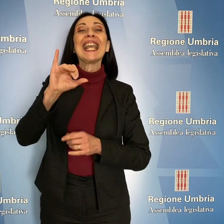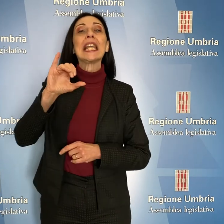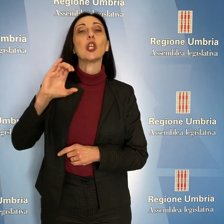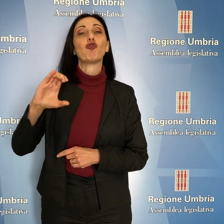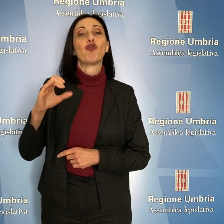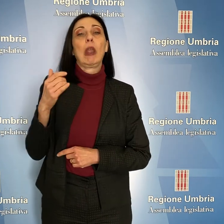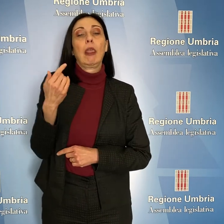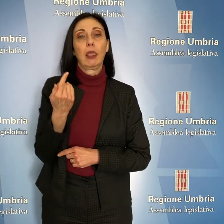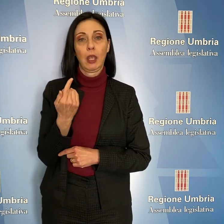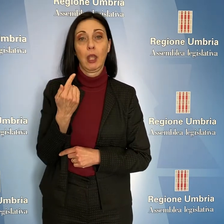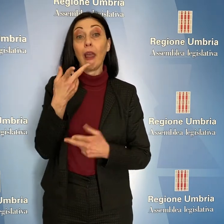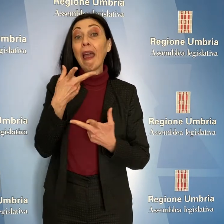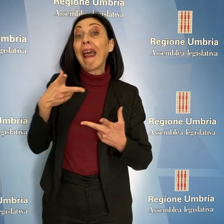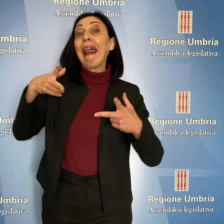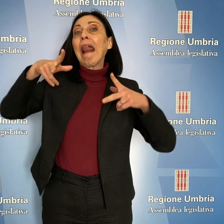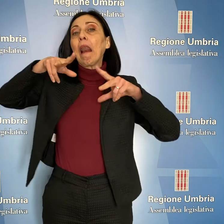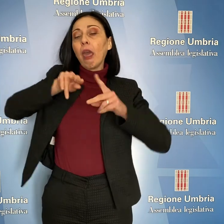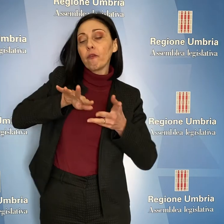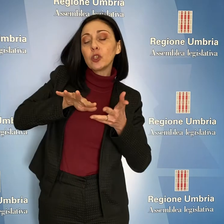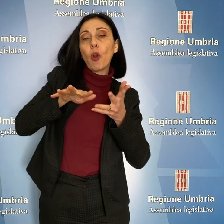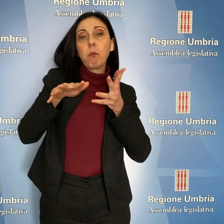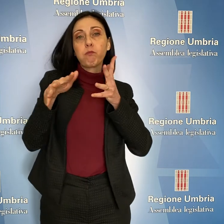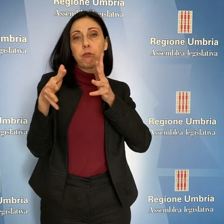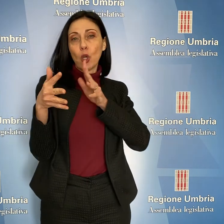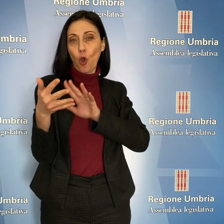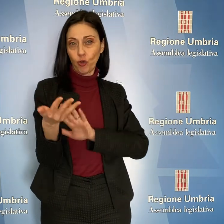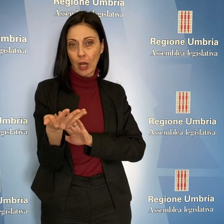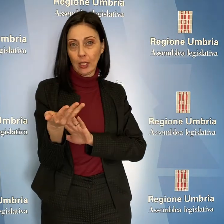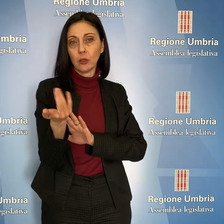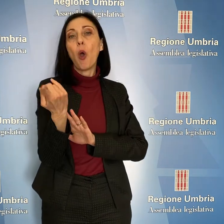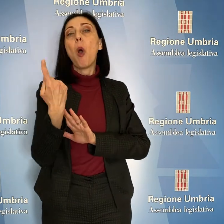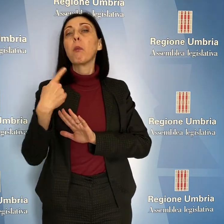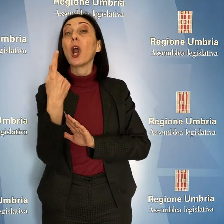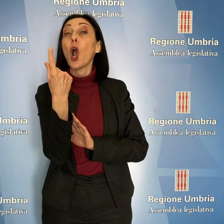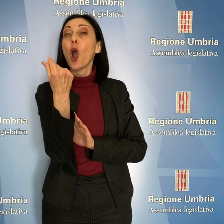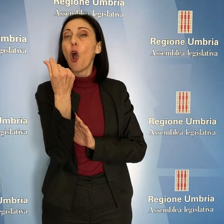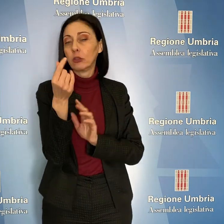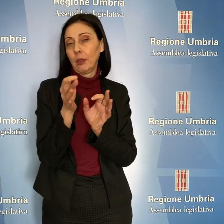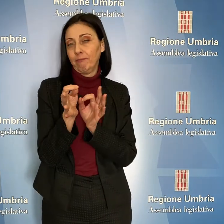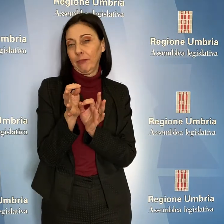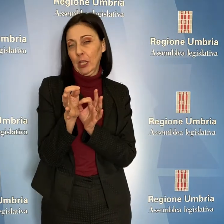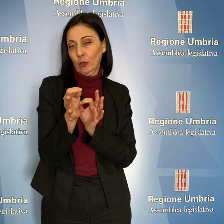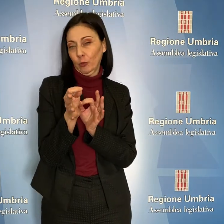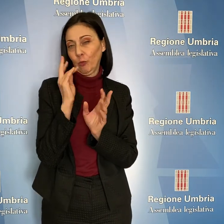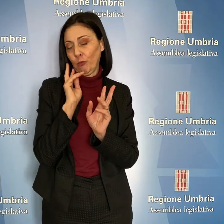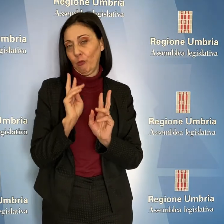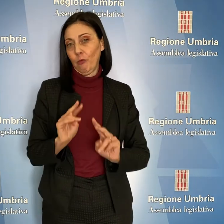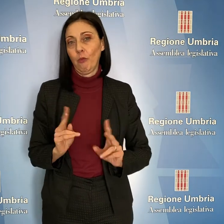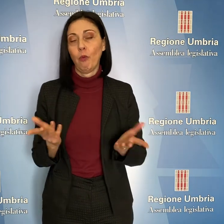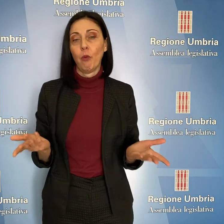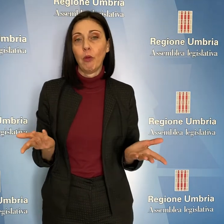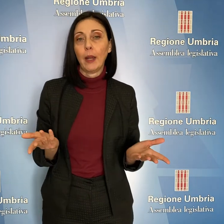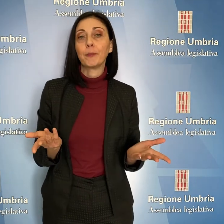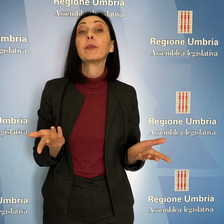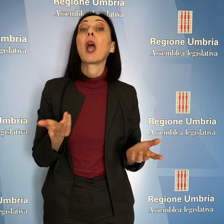con una revisione dei processi e una razionalizzazione dei costi. Siamo mappando, ha assicurato